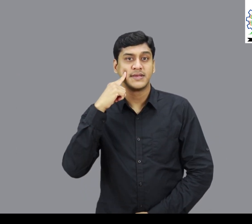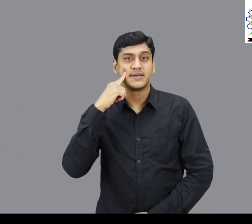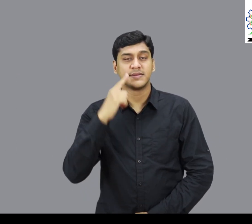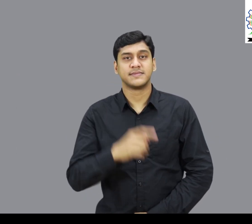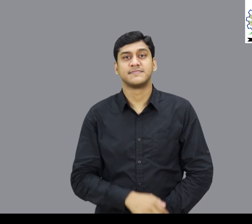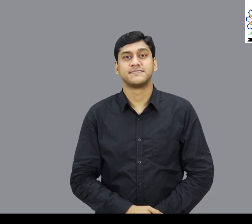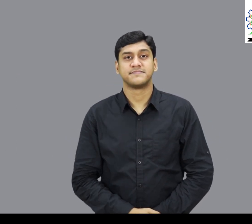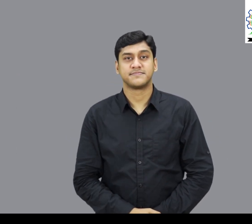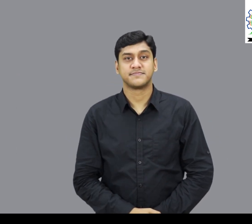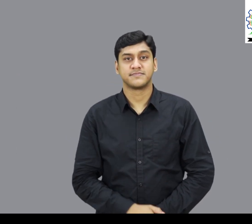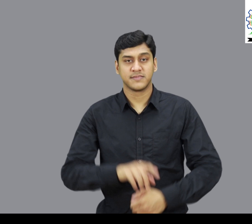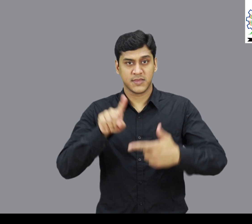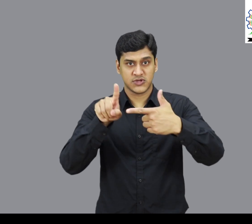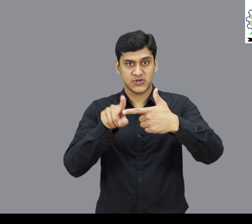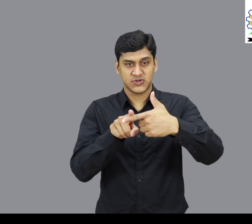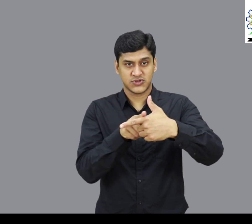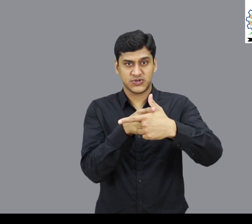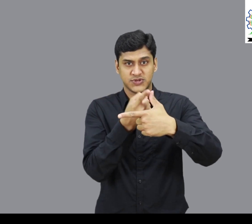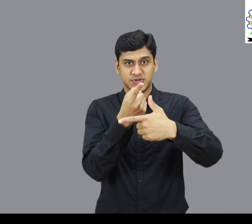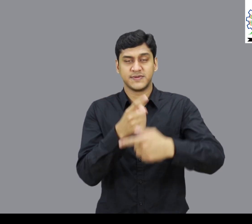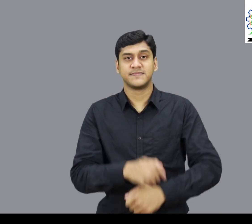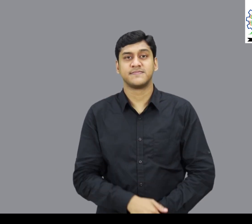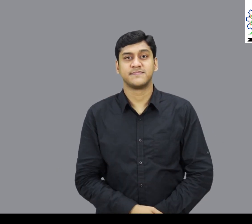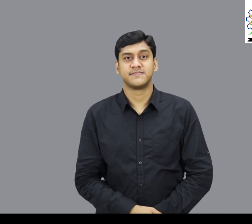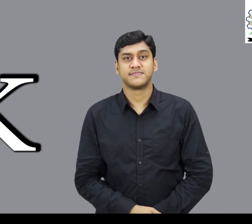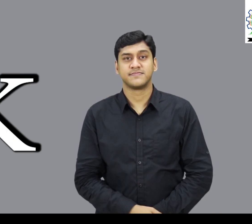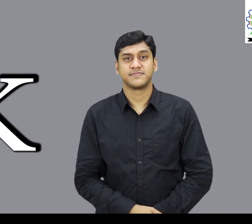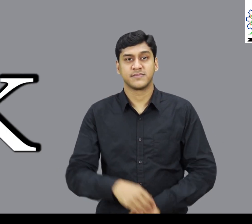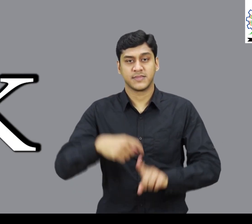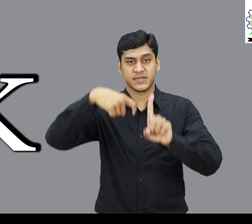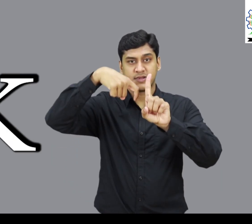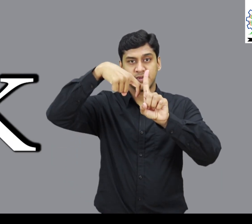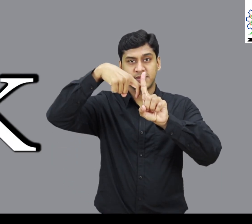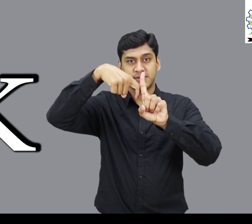J K K